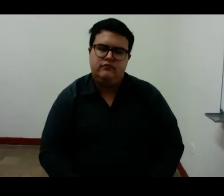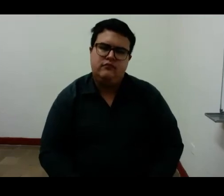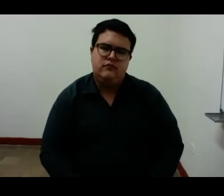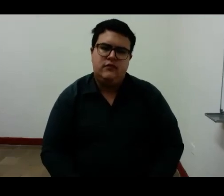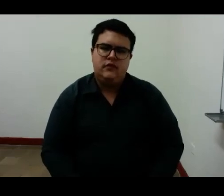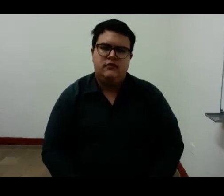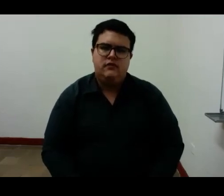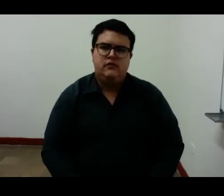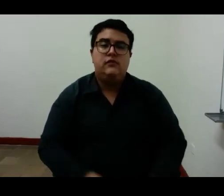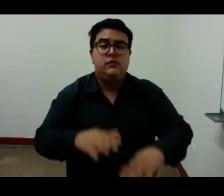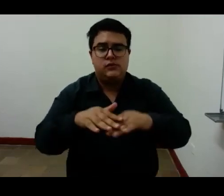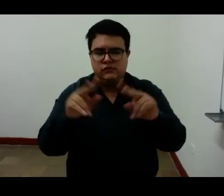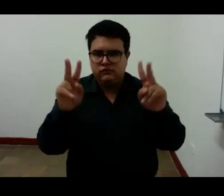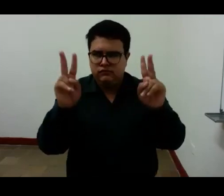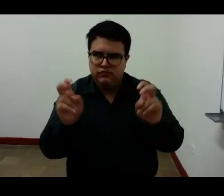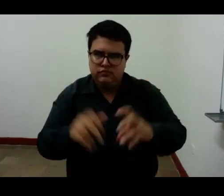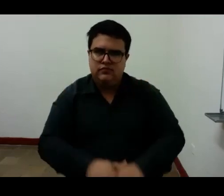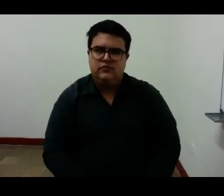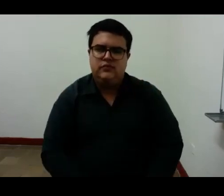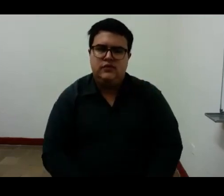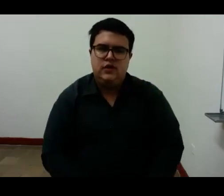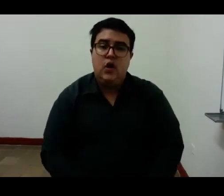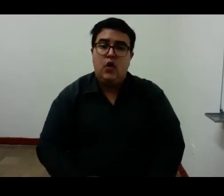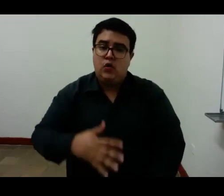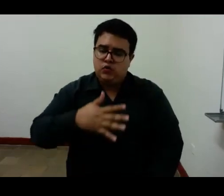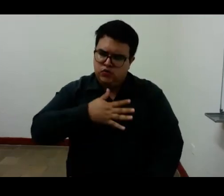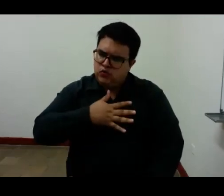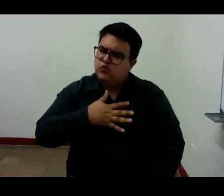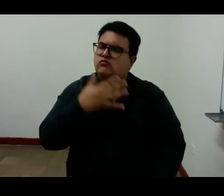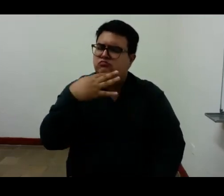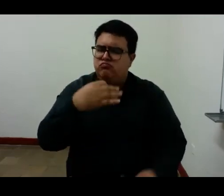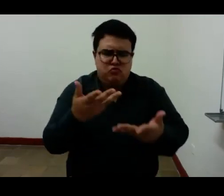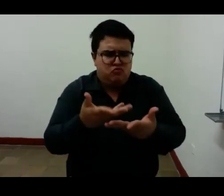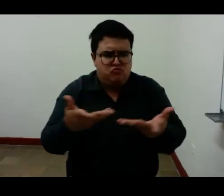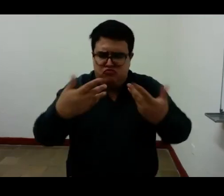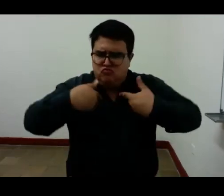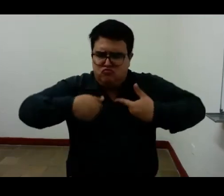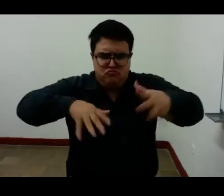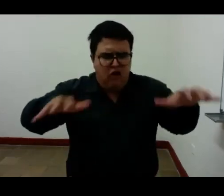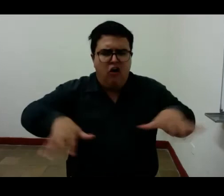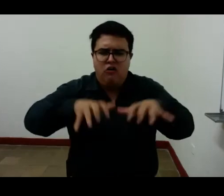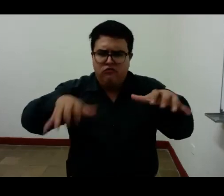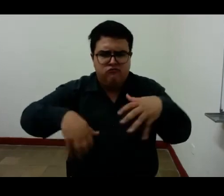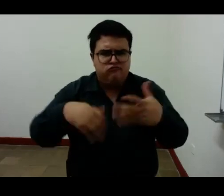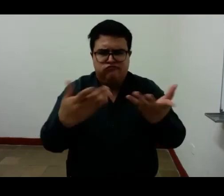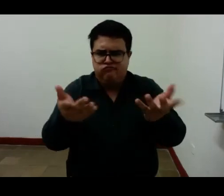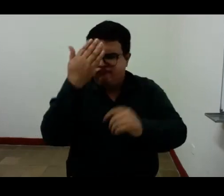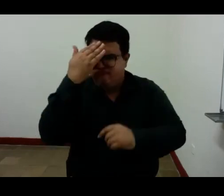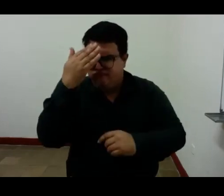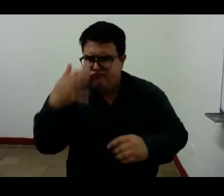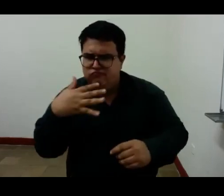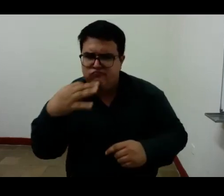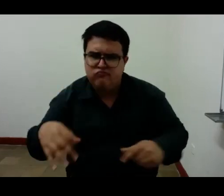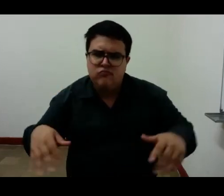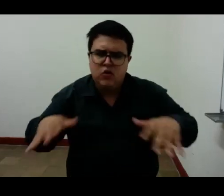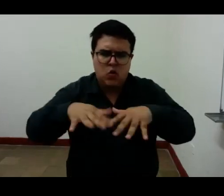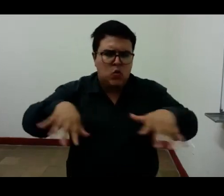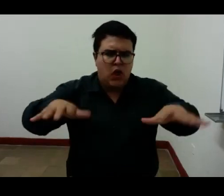comillas yo se hace de todo una flexión en una frase